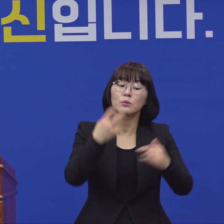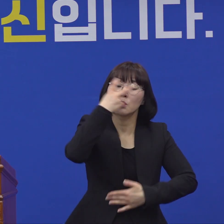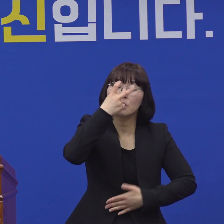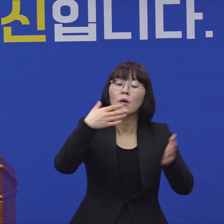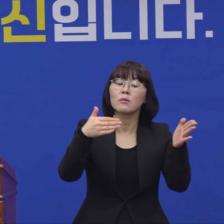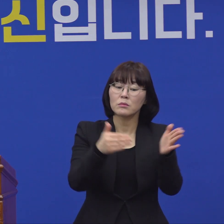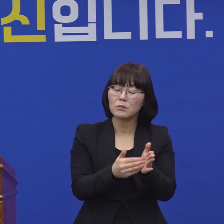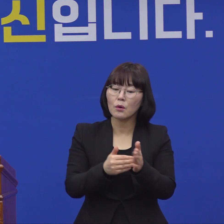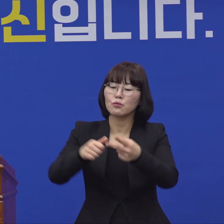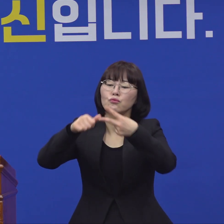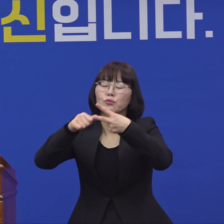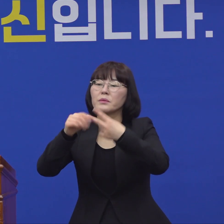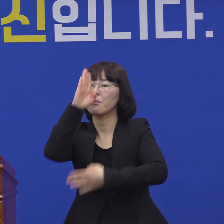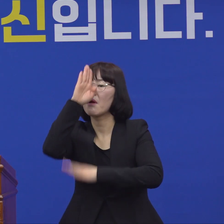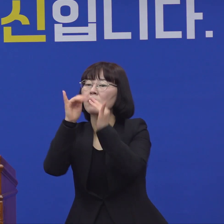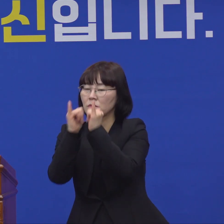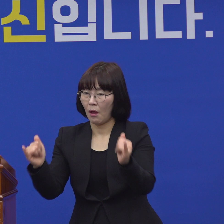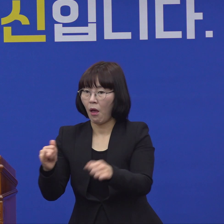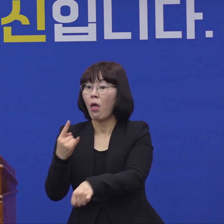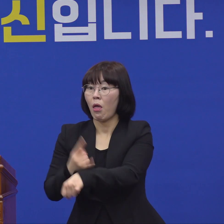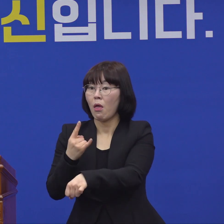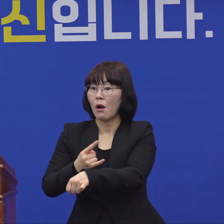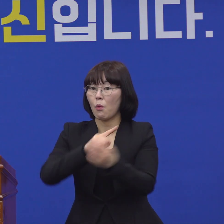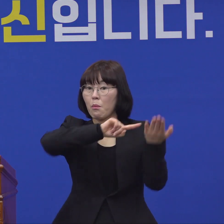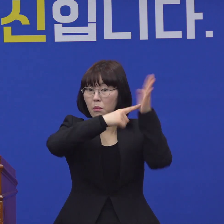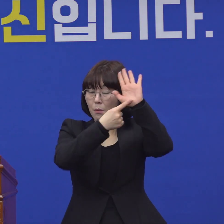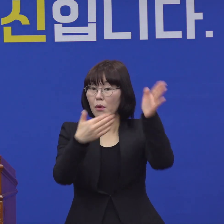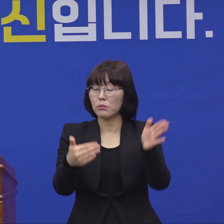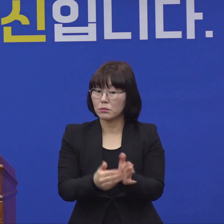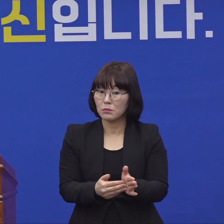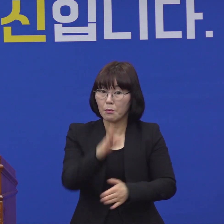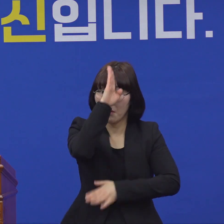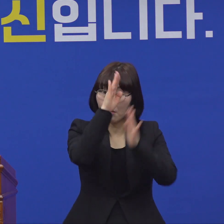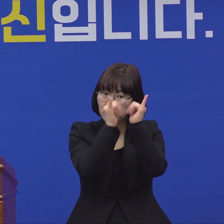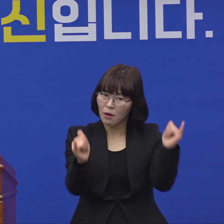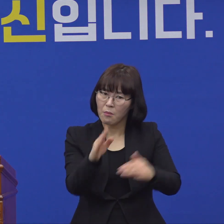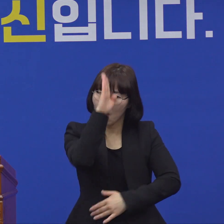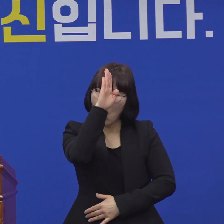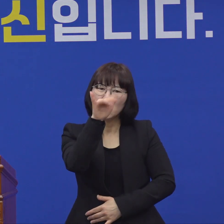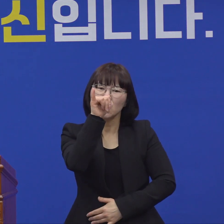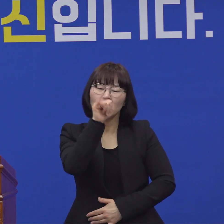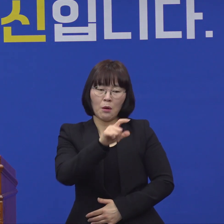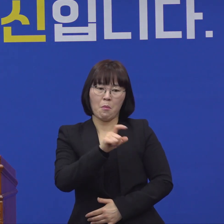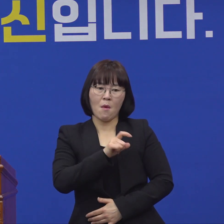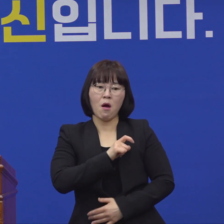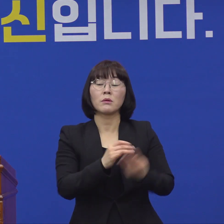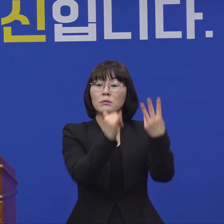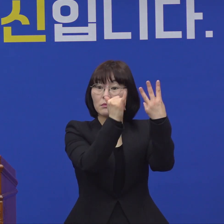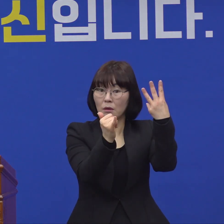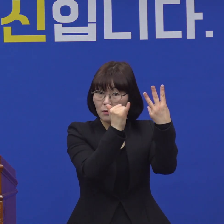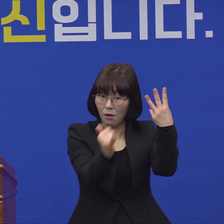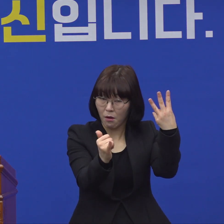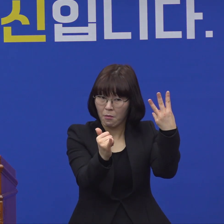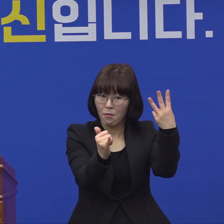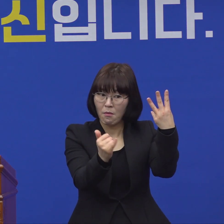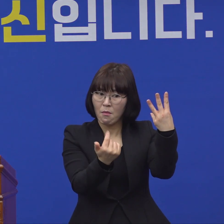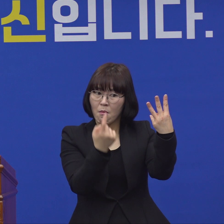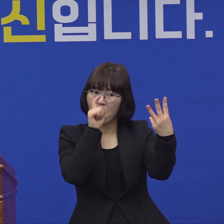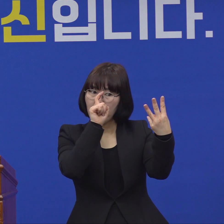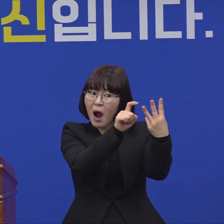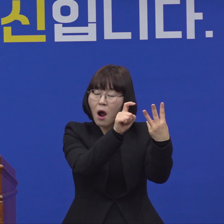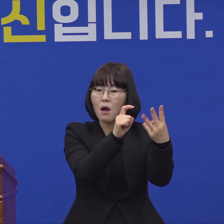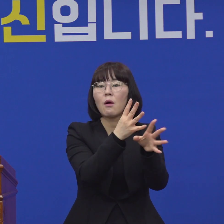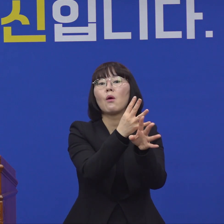환자 3명 중에 유증상자가 환자들 중에 유증상자 3명이 있었다고 했는데 유증상자가 발생한 시점이